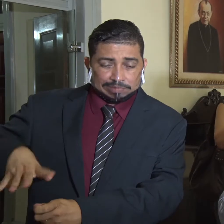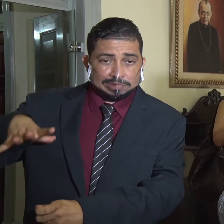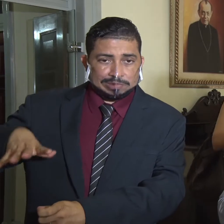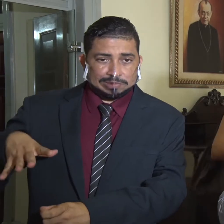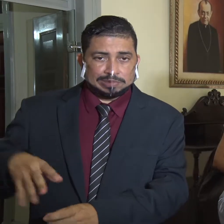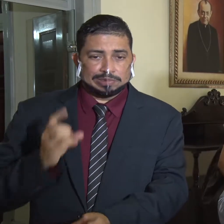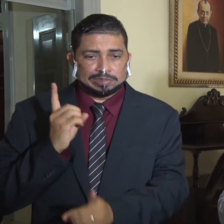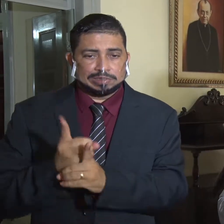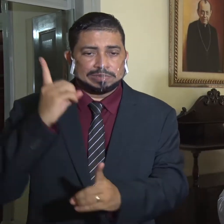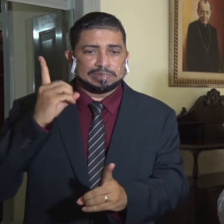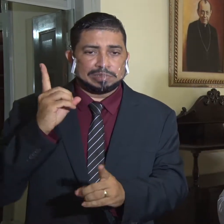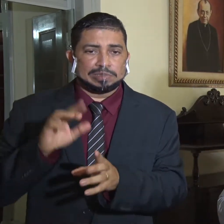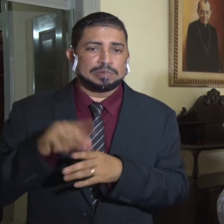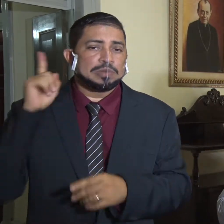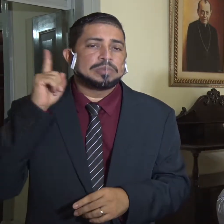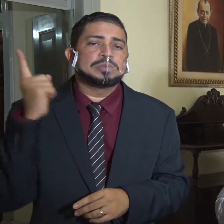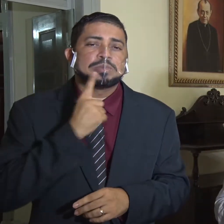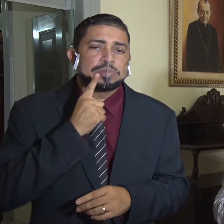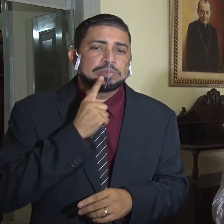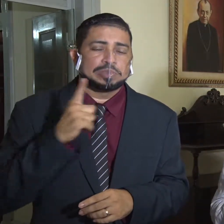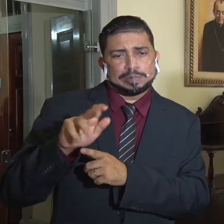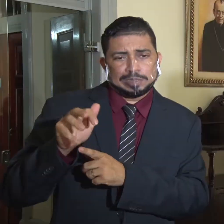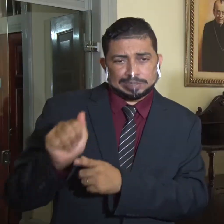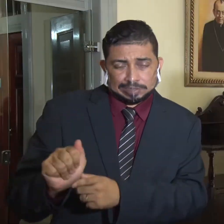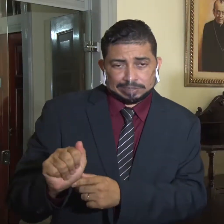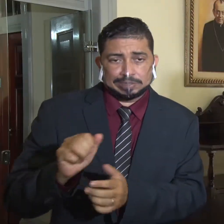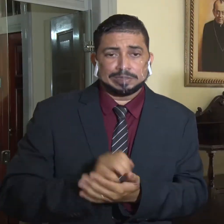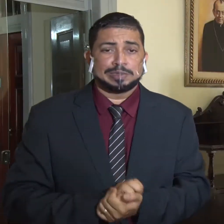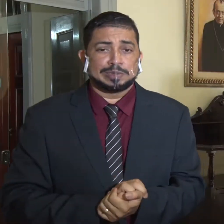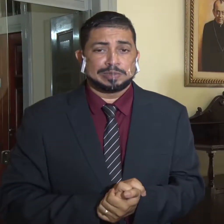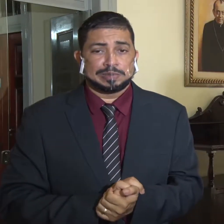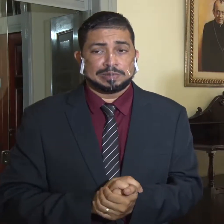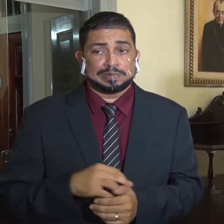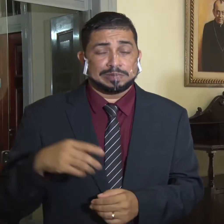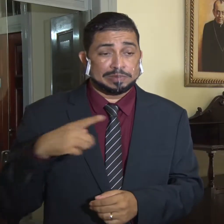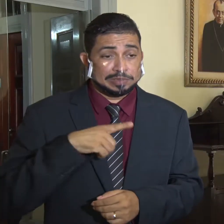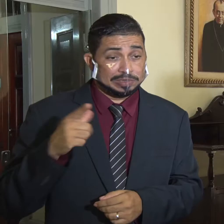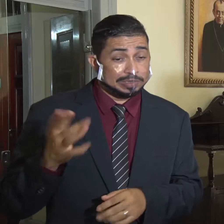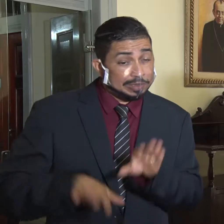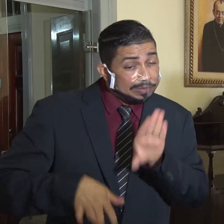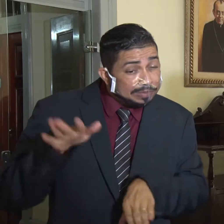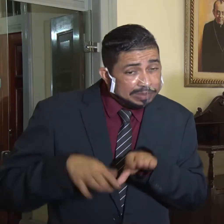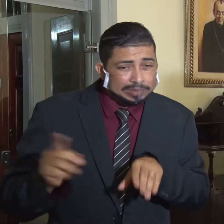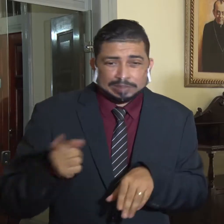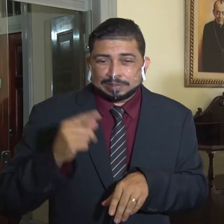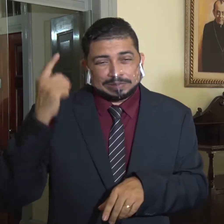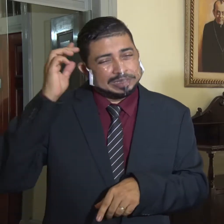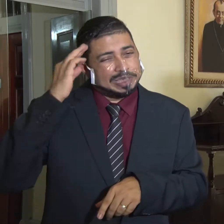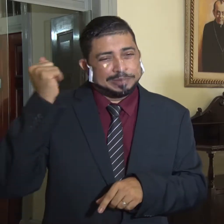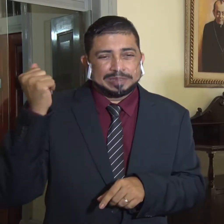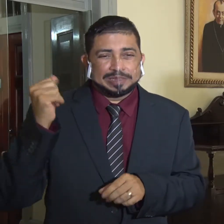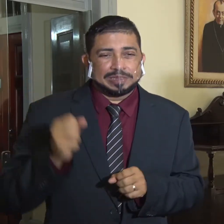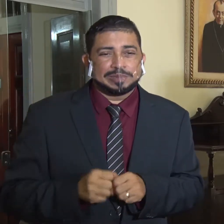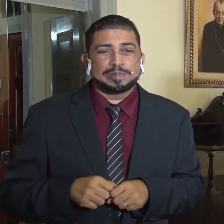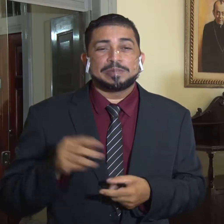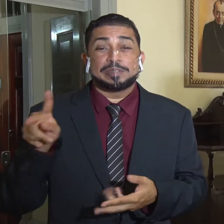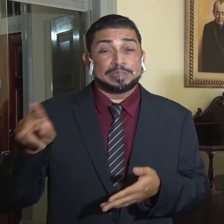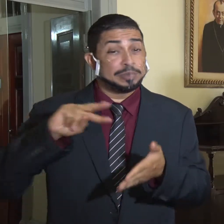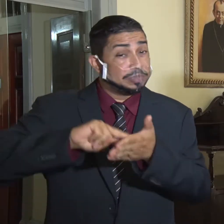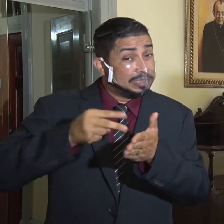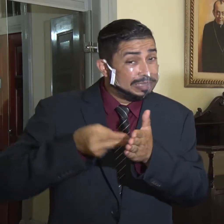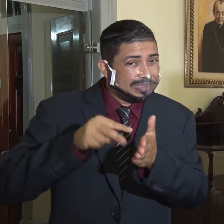surdo qual é aquela igreja que ele está na frente. Vocês não terão, talvez, a dimensão exata do que isso